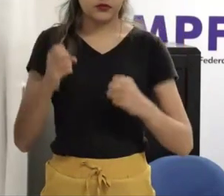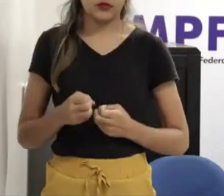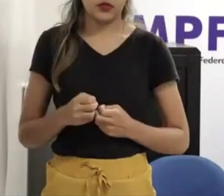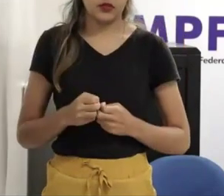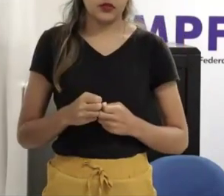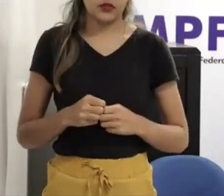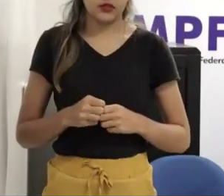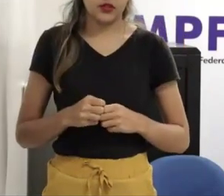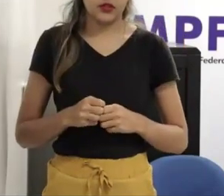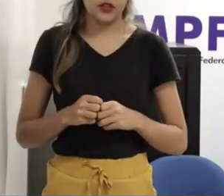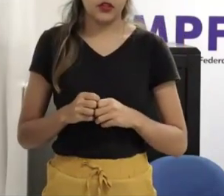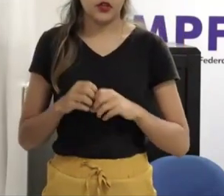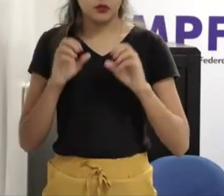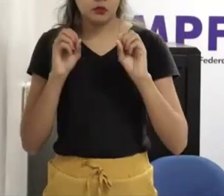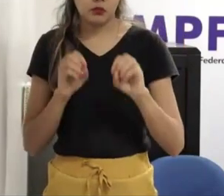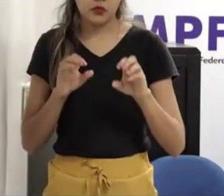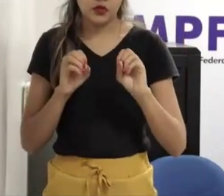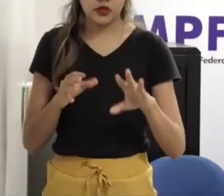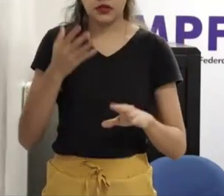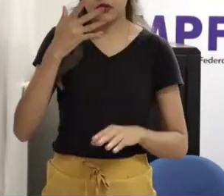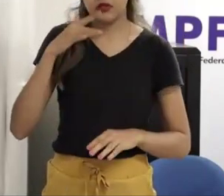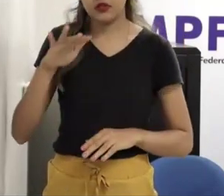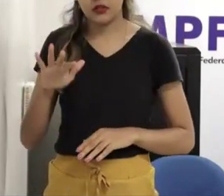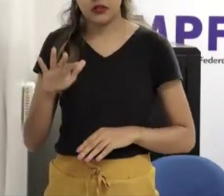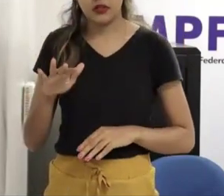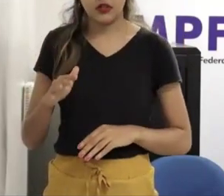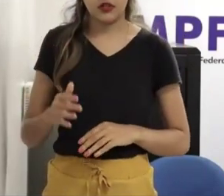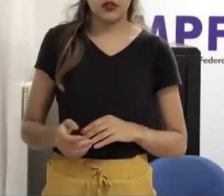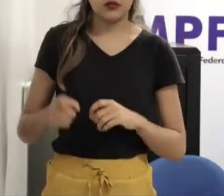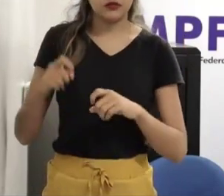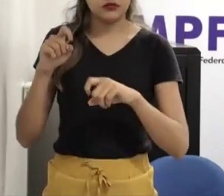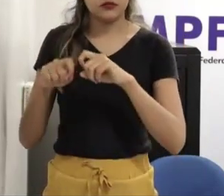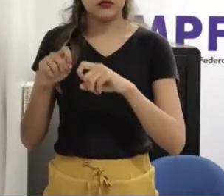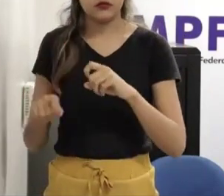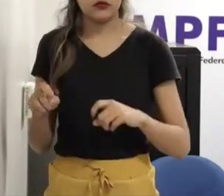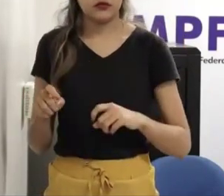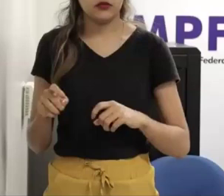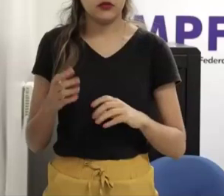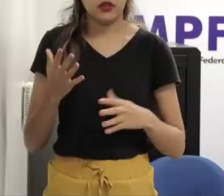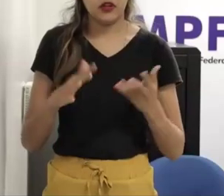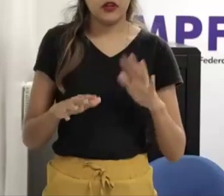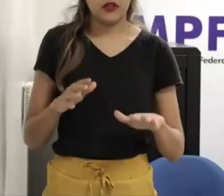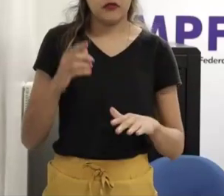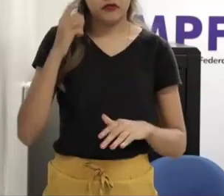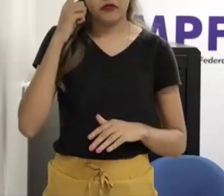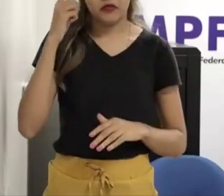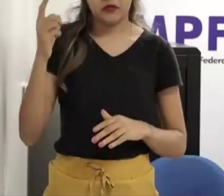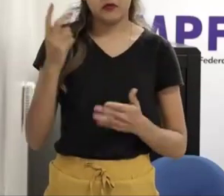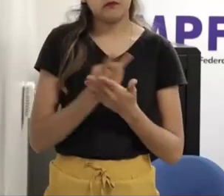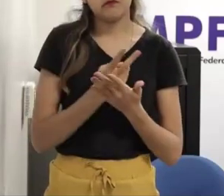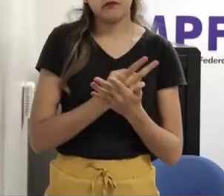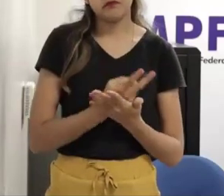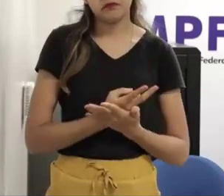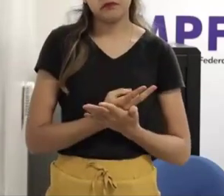sexualizar a crianças é porque a pessoa não tem a menor abertura para entender do que a gente está falando que às vezes é